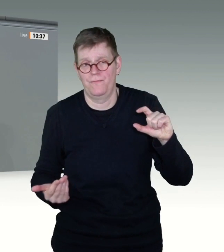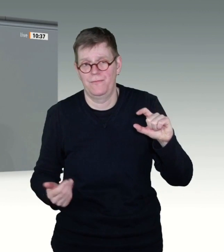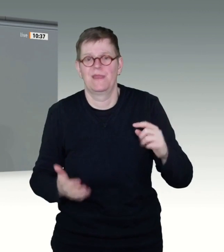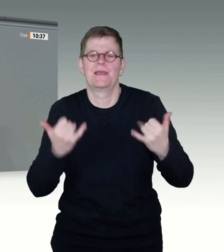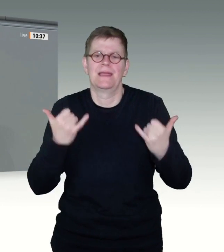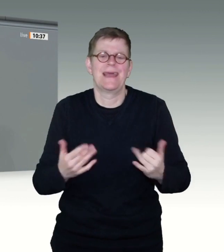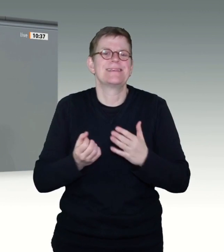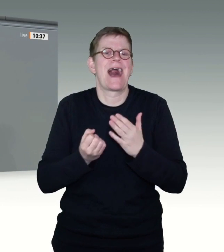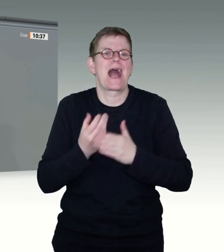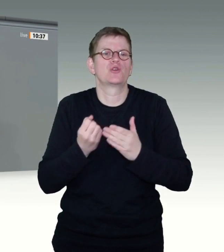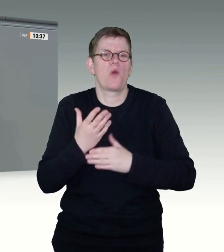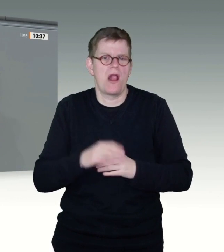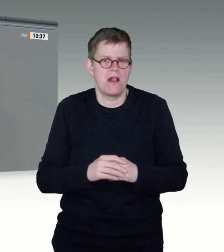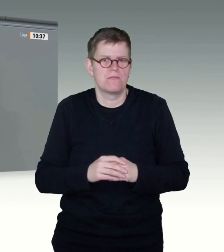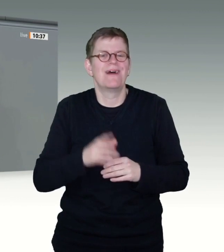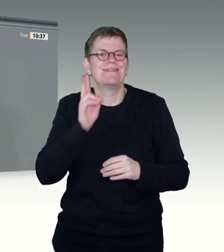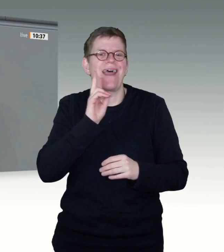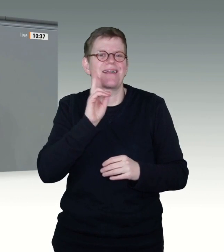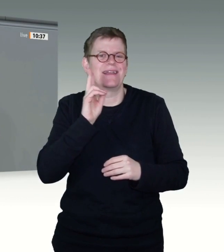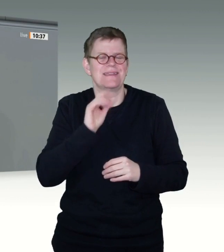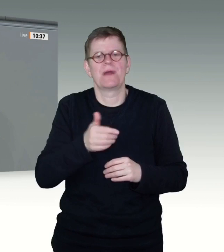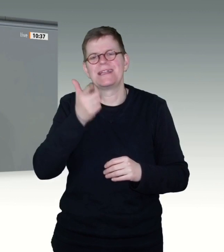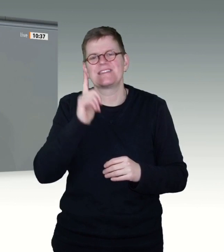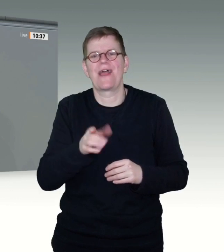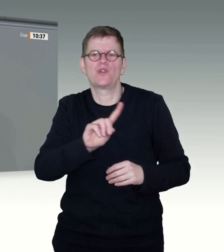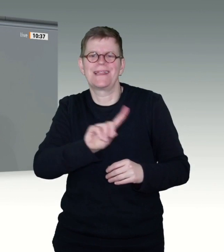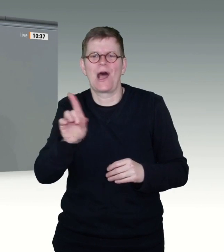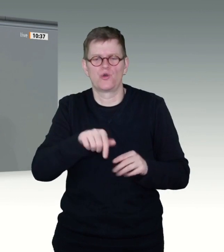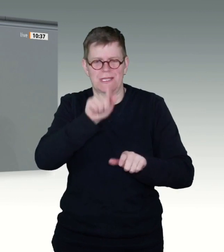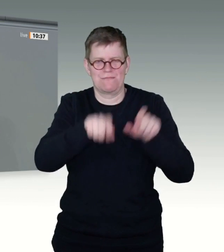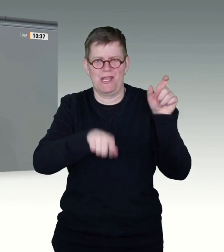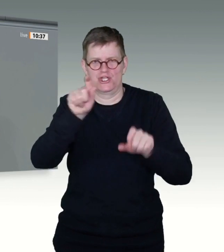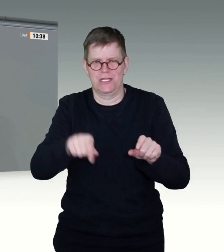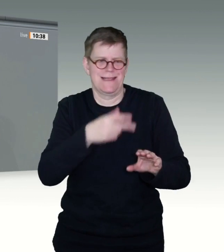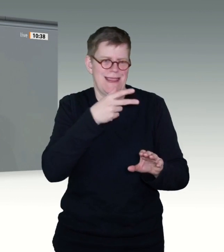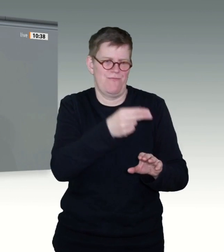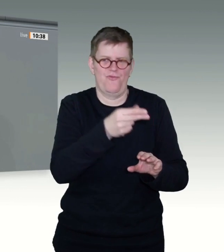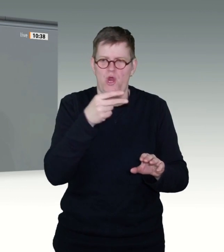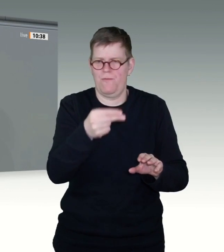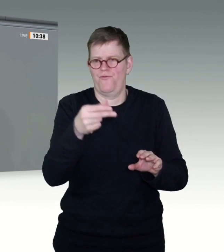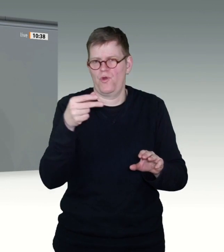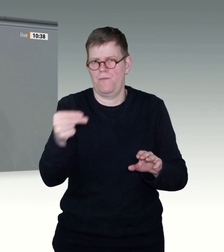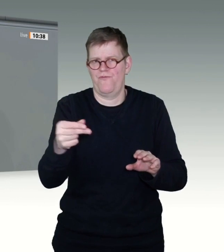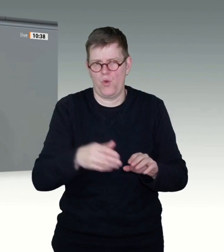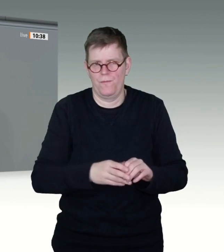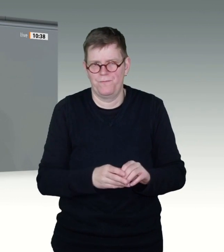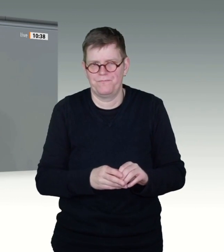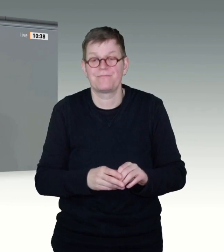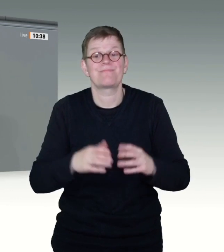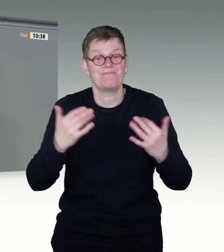000 Menschen am Tag geimpft. Und wir erwarten in den nächsten Wochen Lieferungen von jeweils zwei Millionen Impfdosen